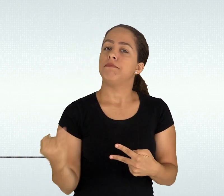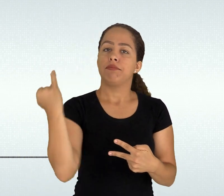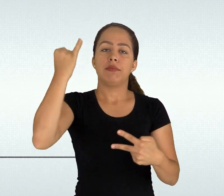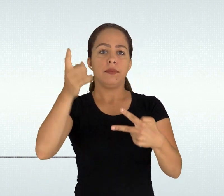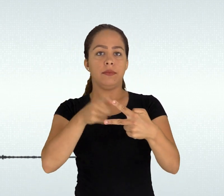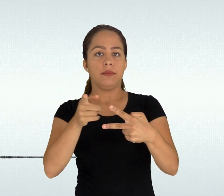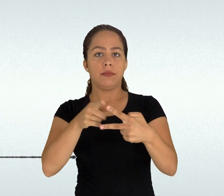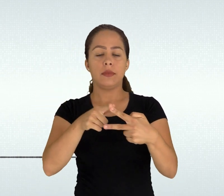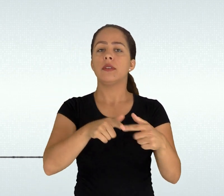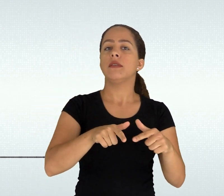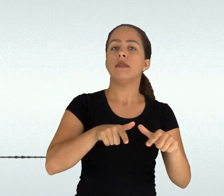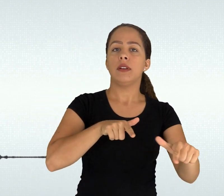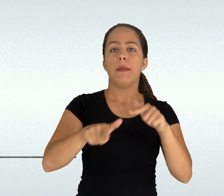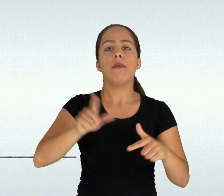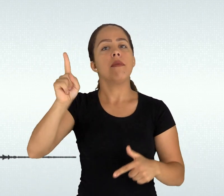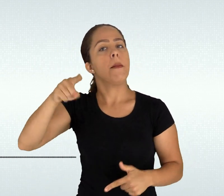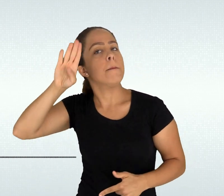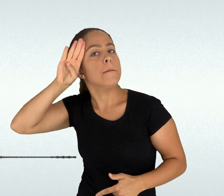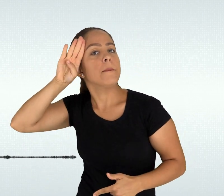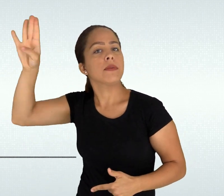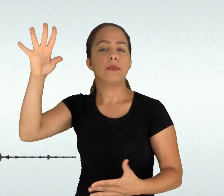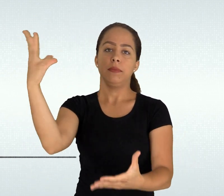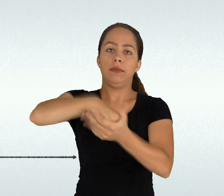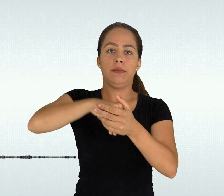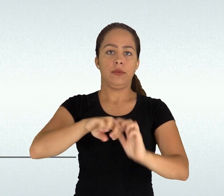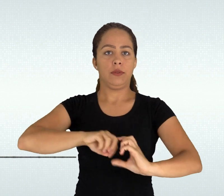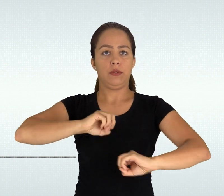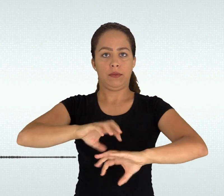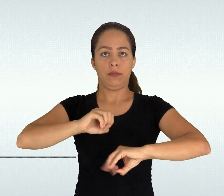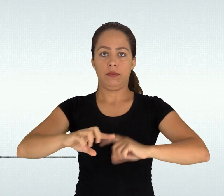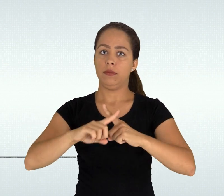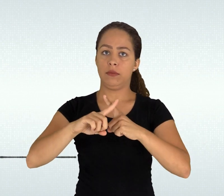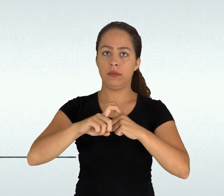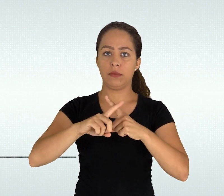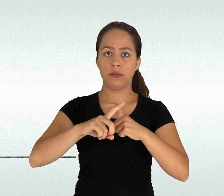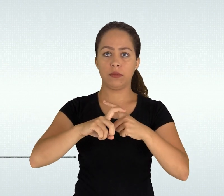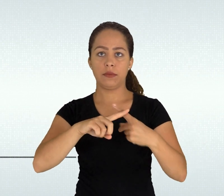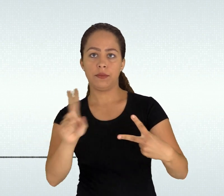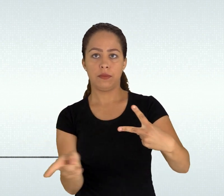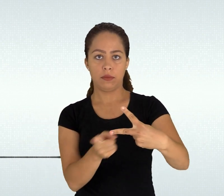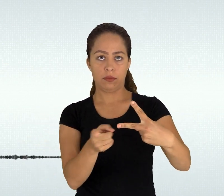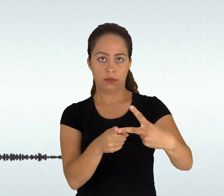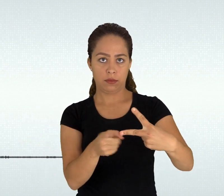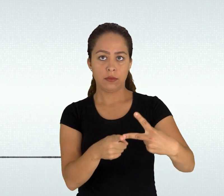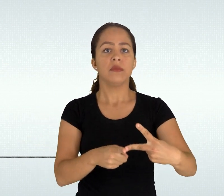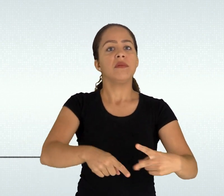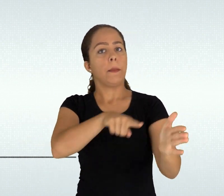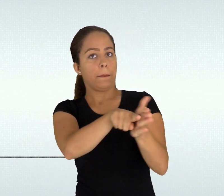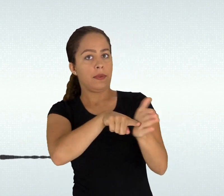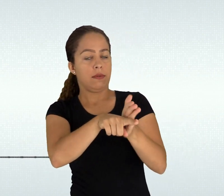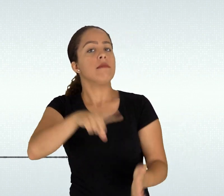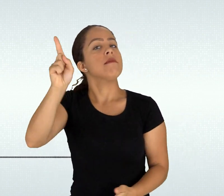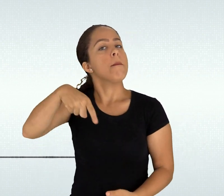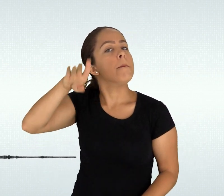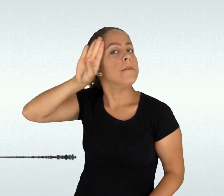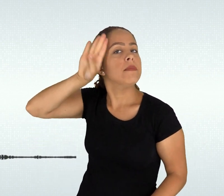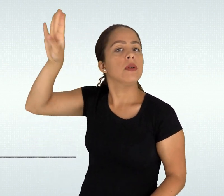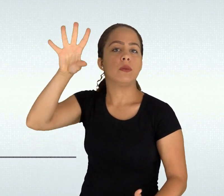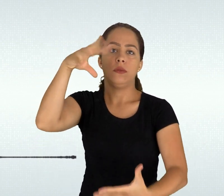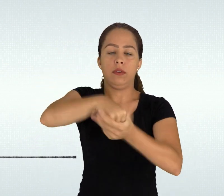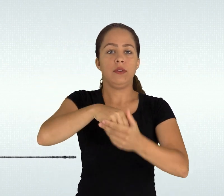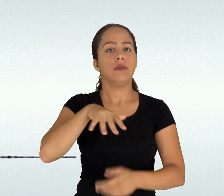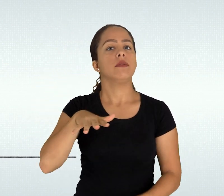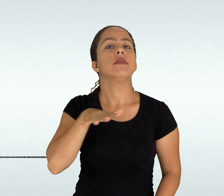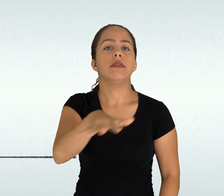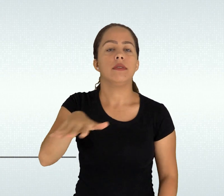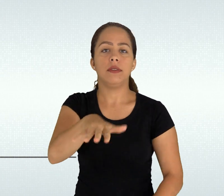a resposta a essas perguntas requer que se adotem na prática pedagógica cotidiana dois fundamentos